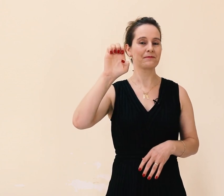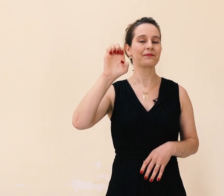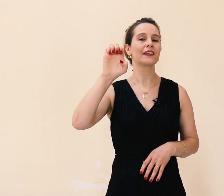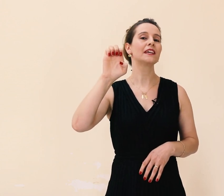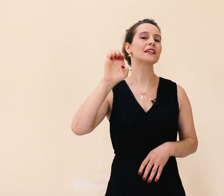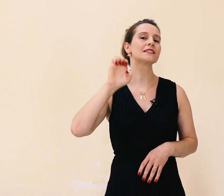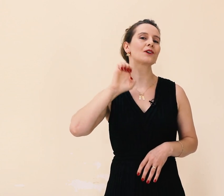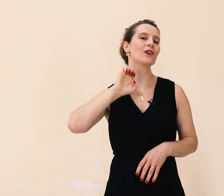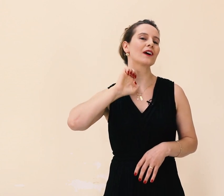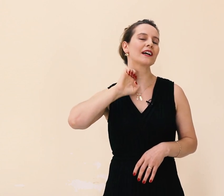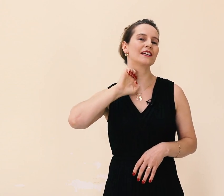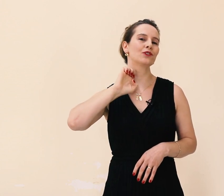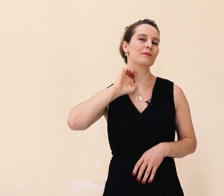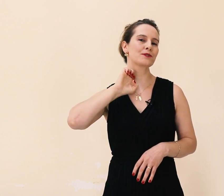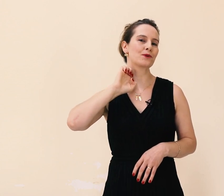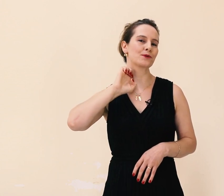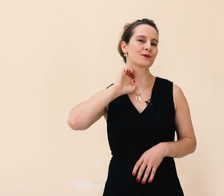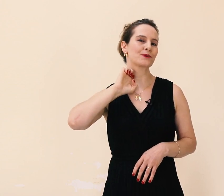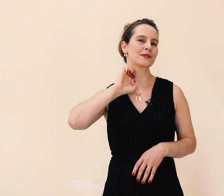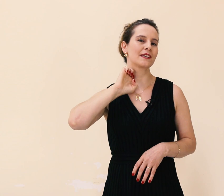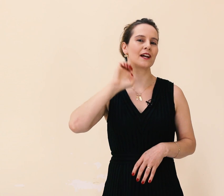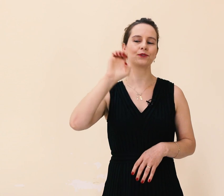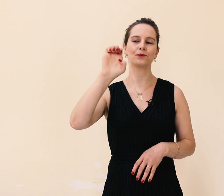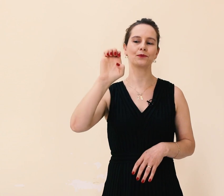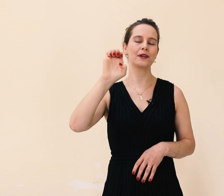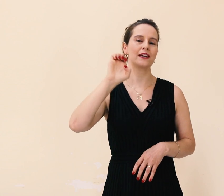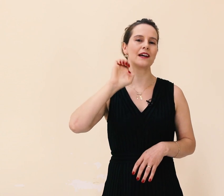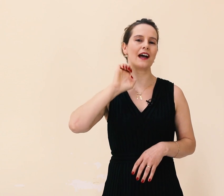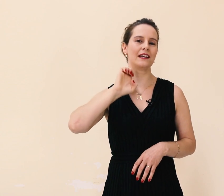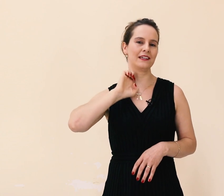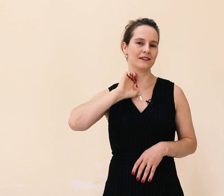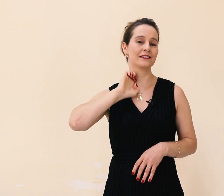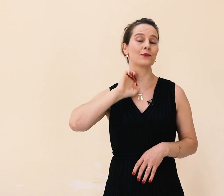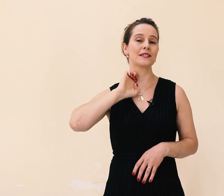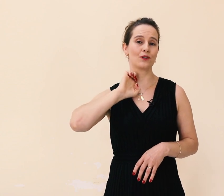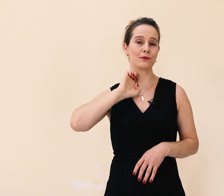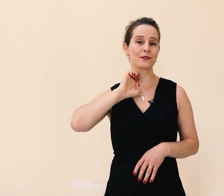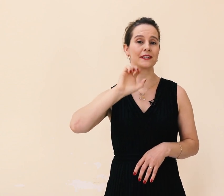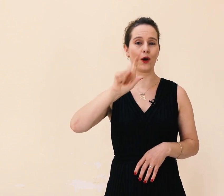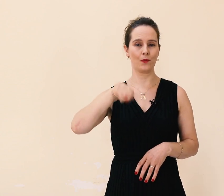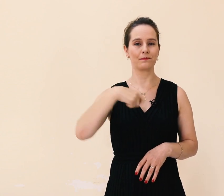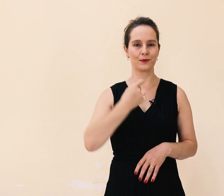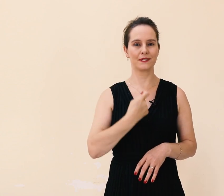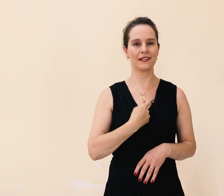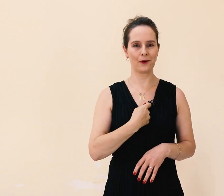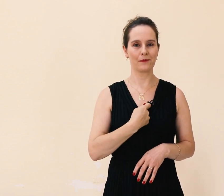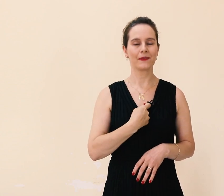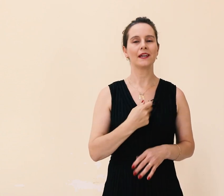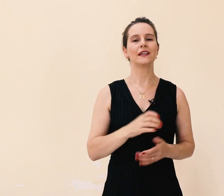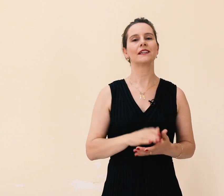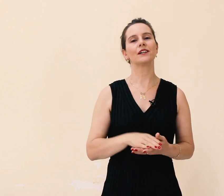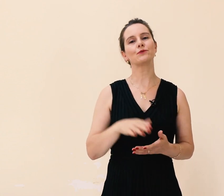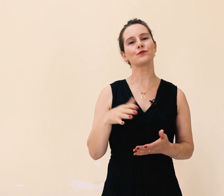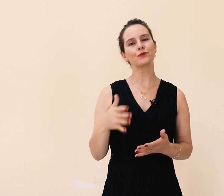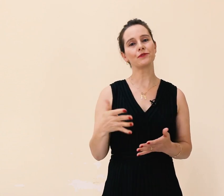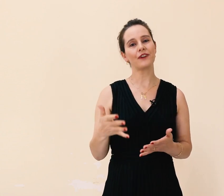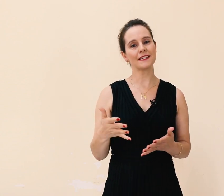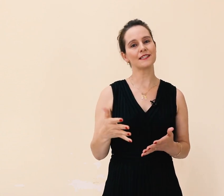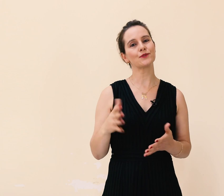que se coloca aqui no pescoço, certo? O E aqui, então esse é o meu sinal. Então o surdo faz isso,